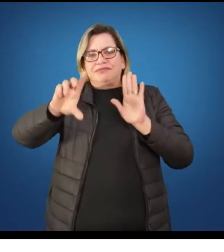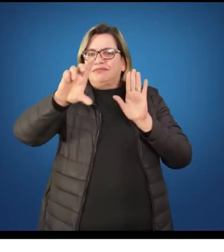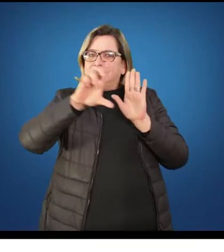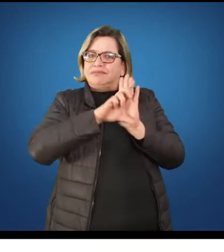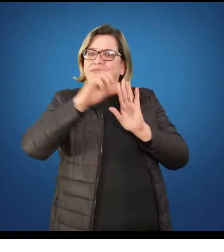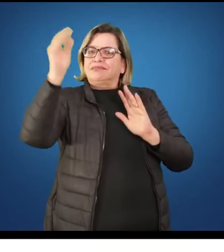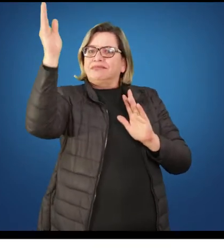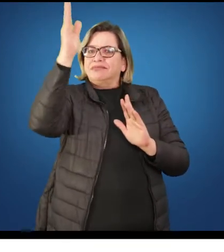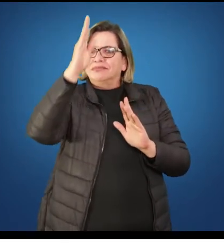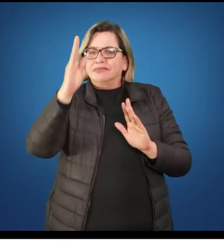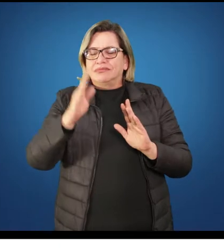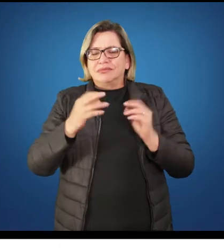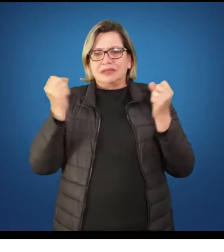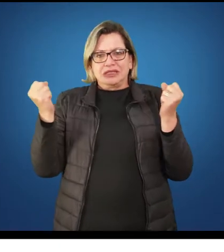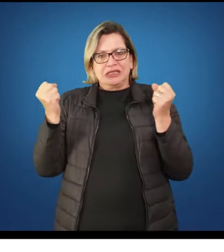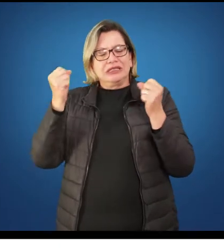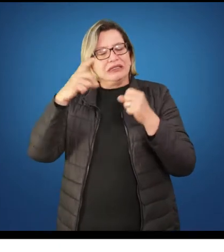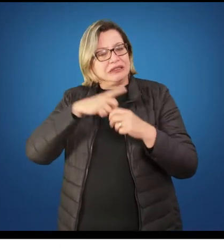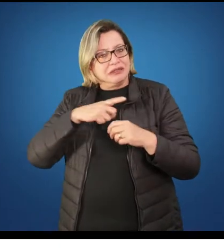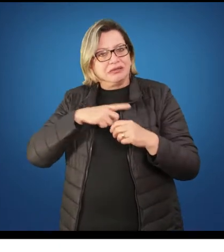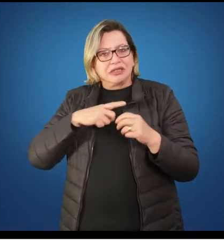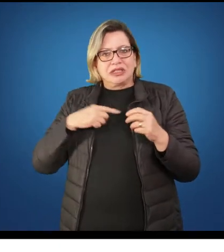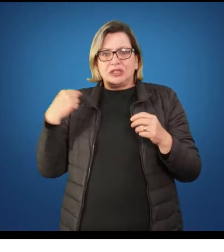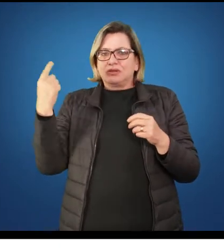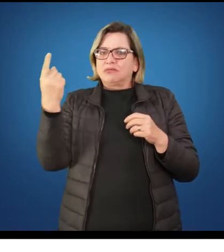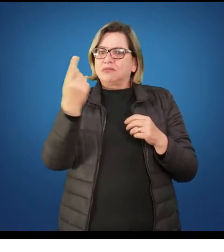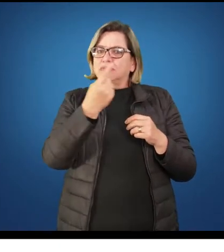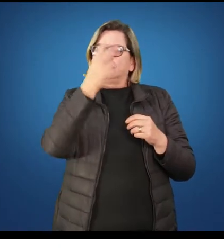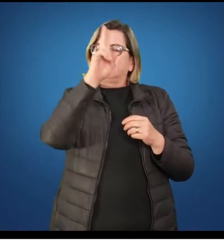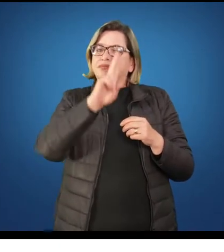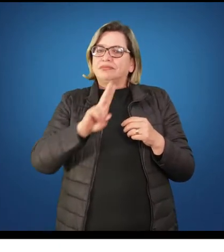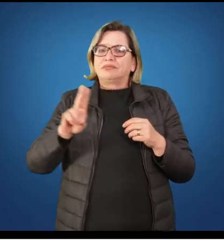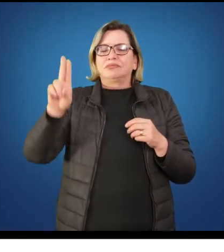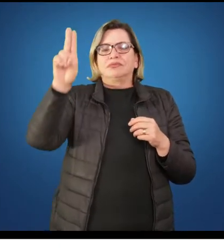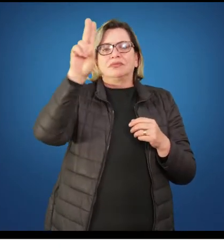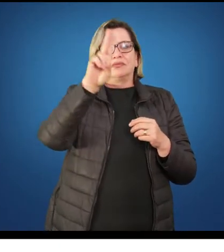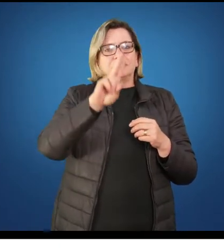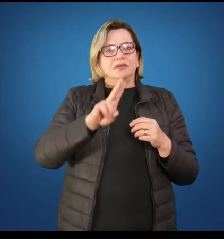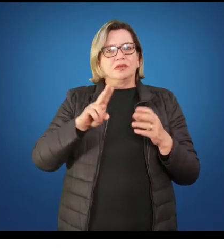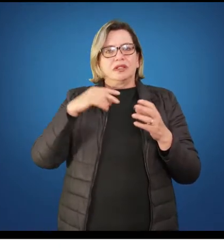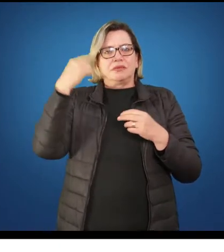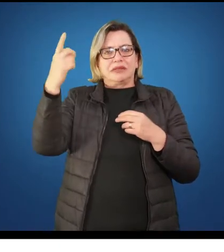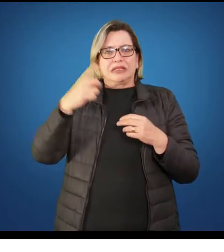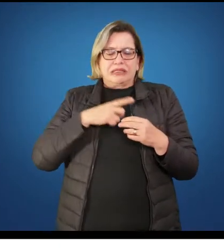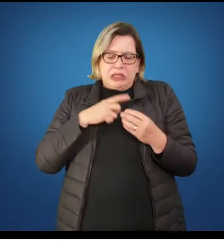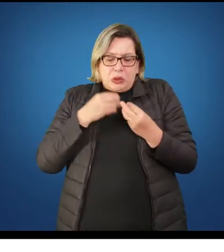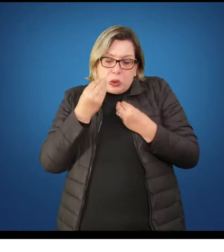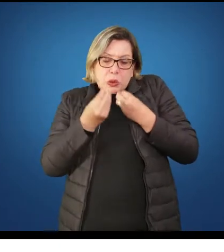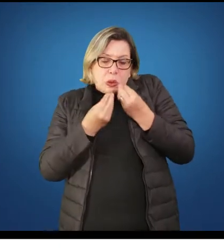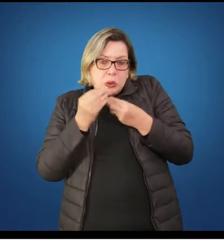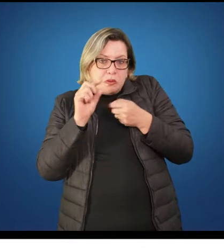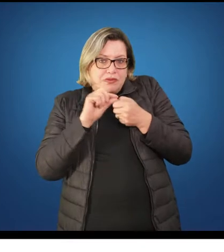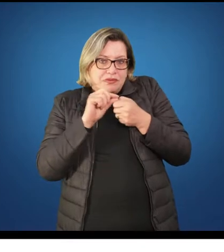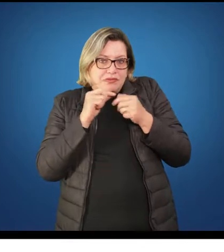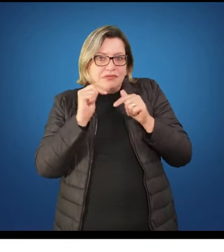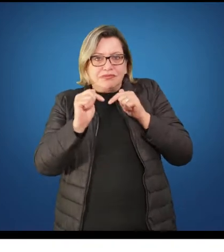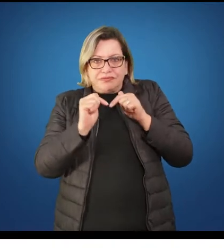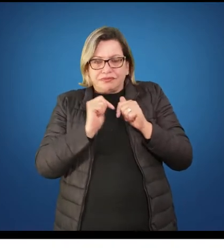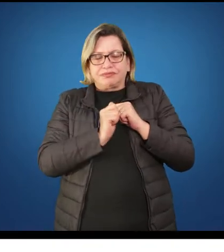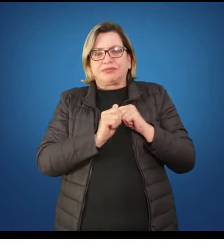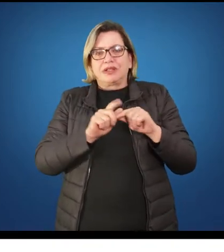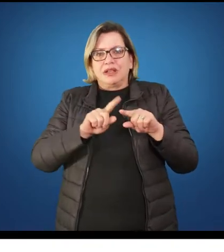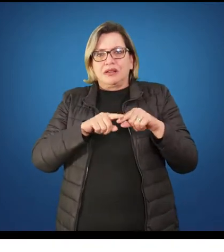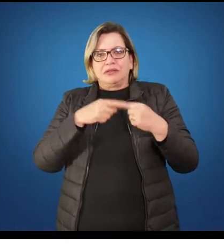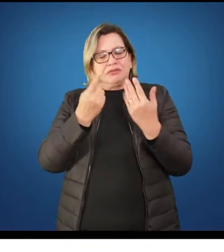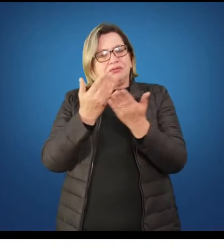médio até 18, 19, 20 e até alguns estudos 21 anos. Mas o que realmente caracteriza falar? É